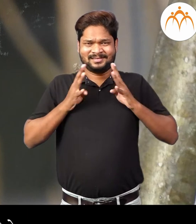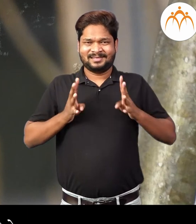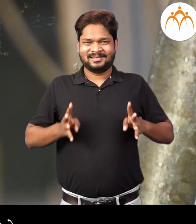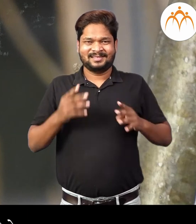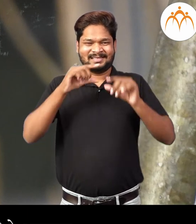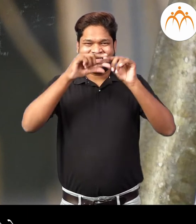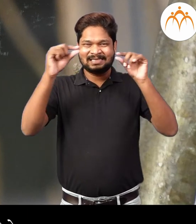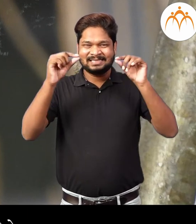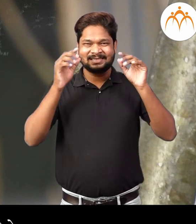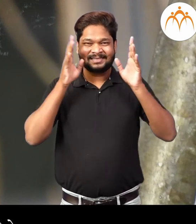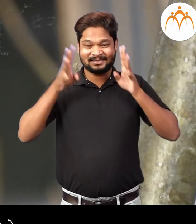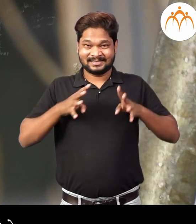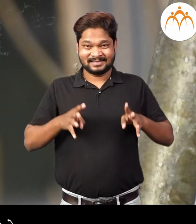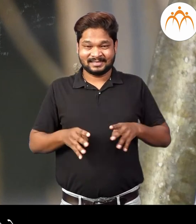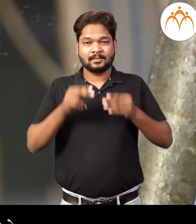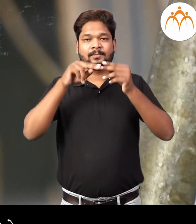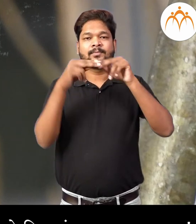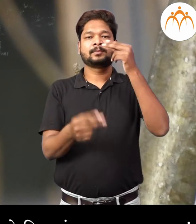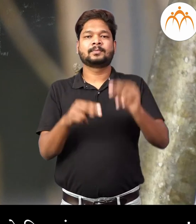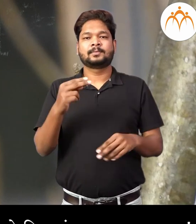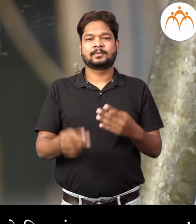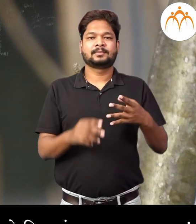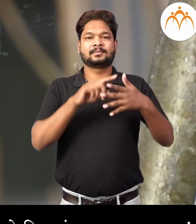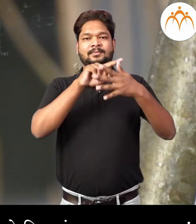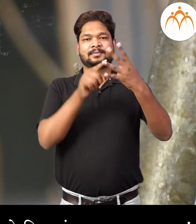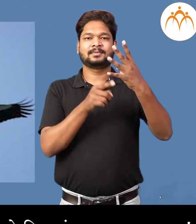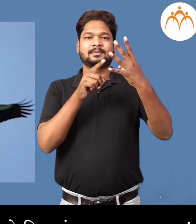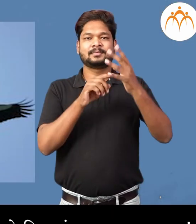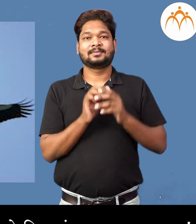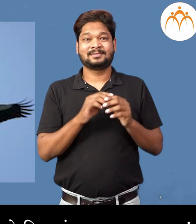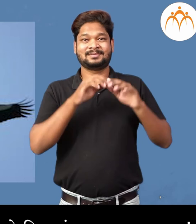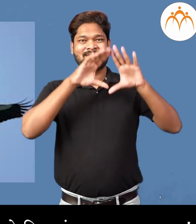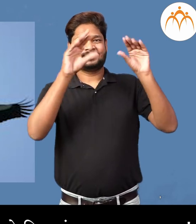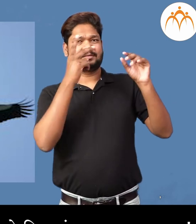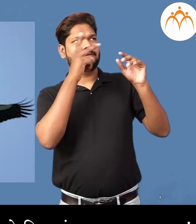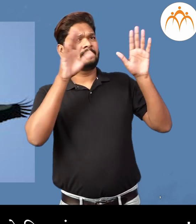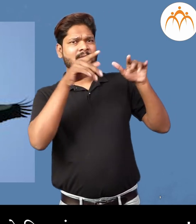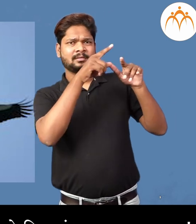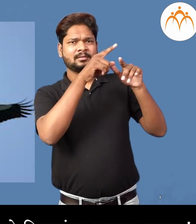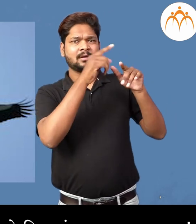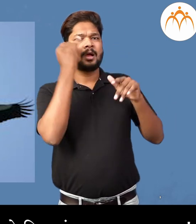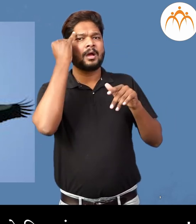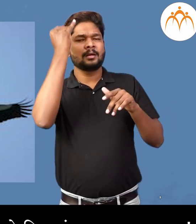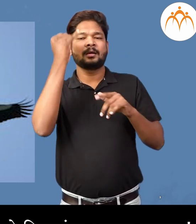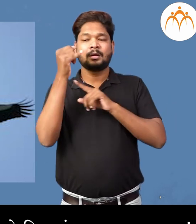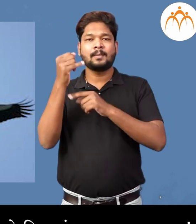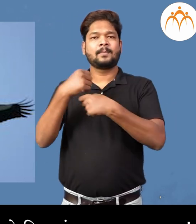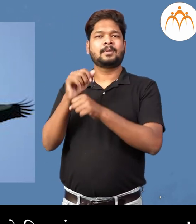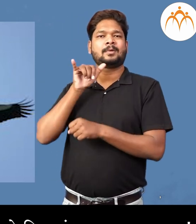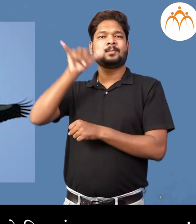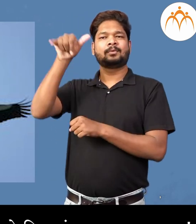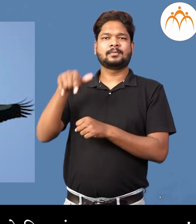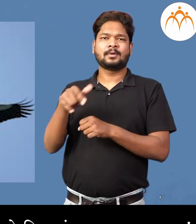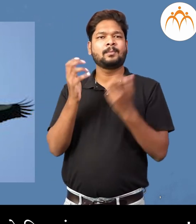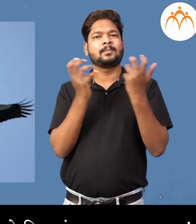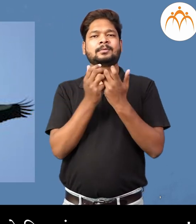पक्षानचे अंगा वर पीसे अस्तात मुलान्नों पक्षांचा आकार पाहुनच मानवाने विमानांचा आकार ठरोला